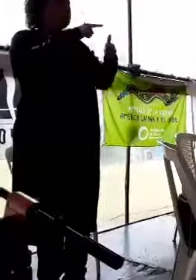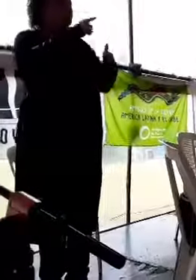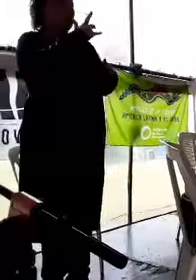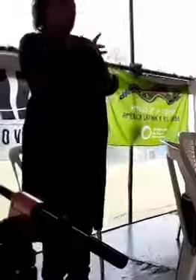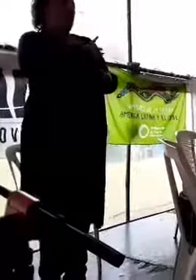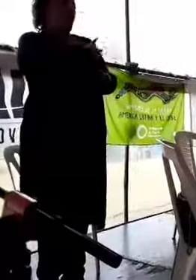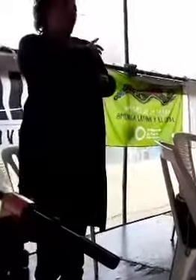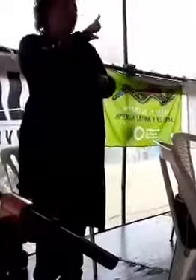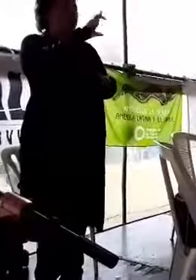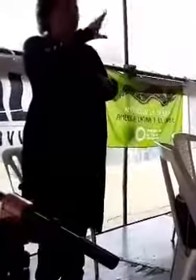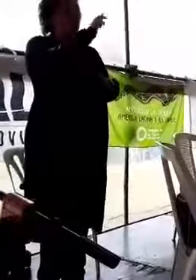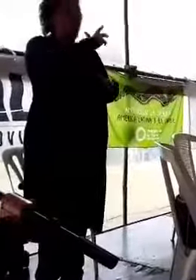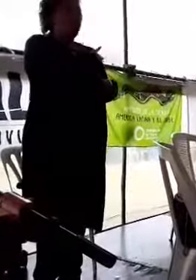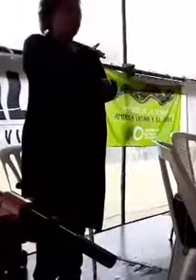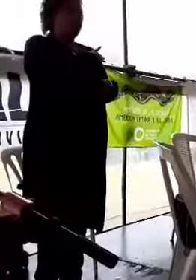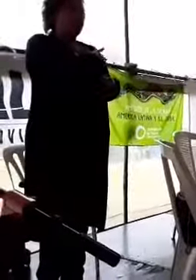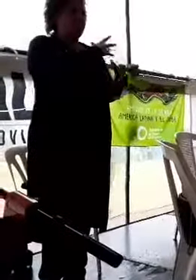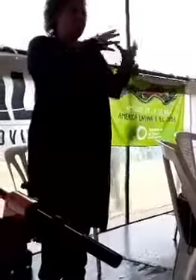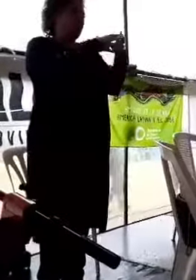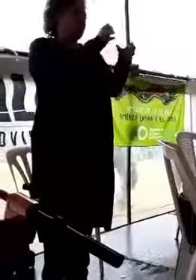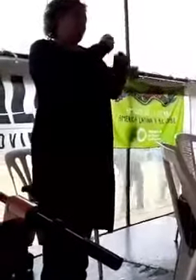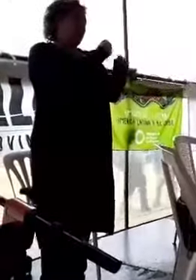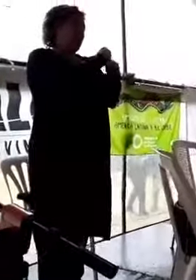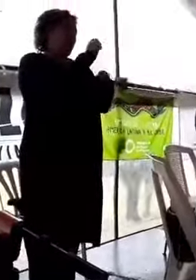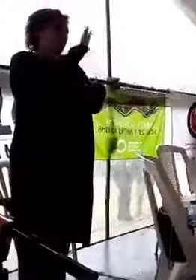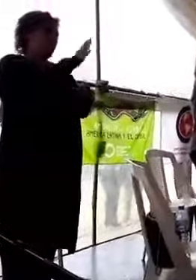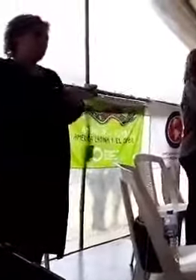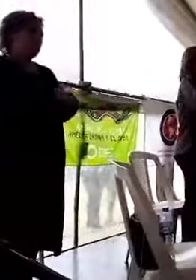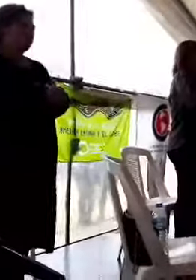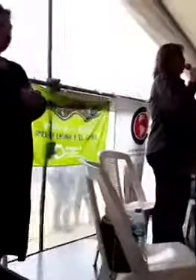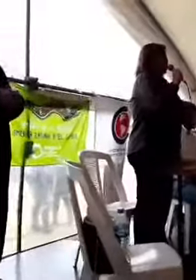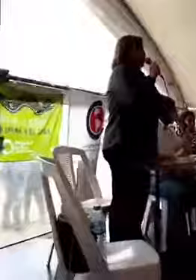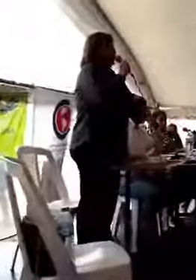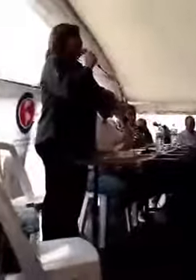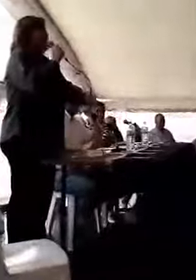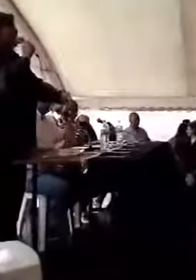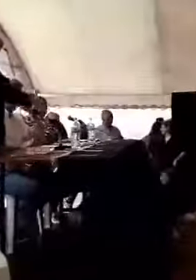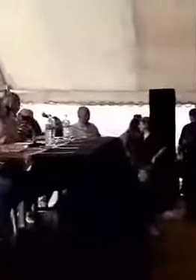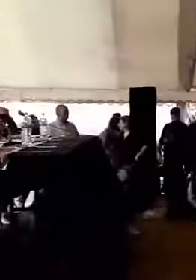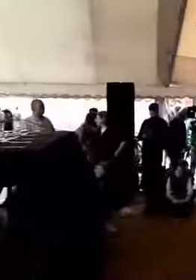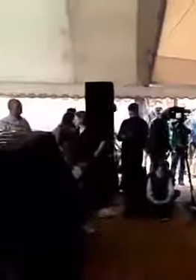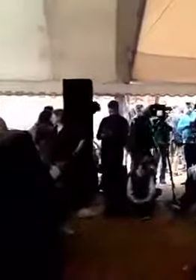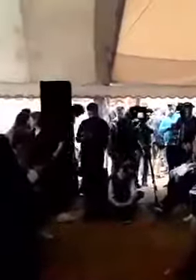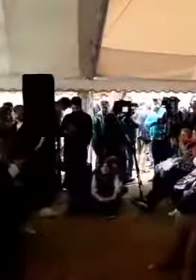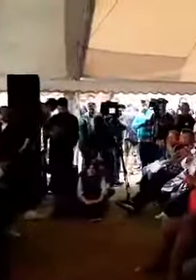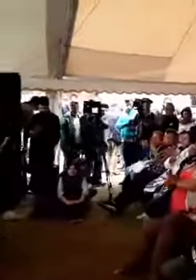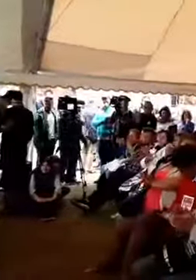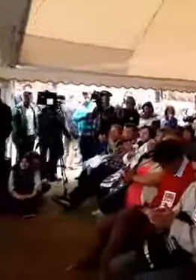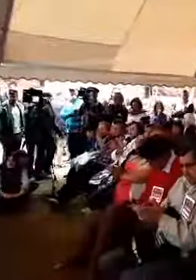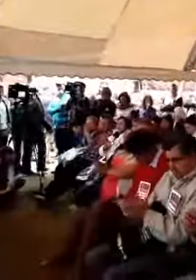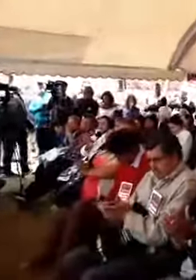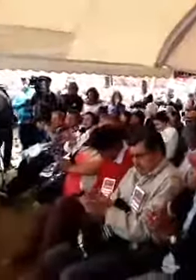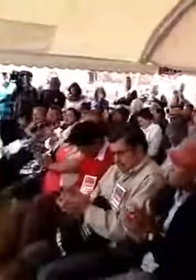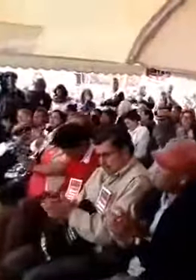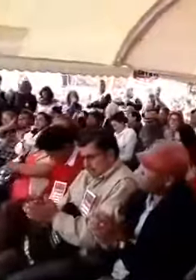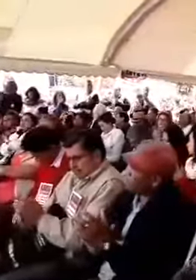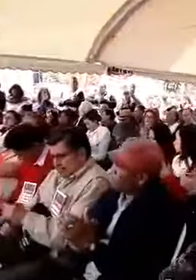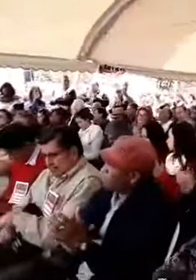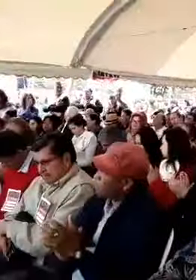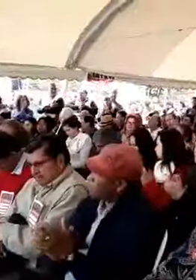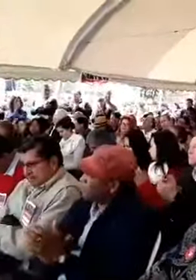Inácio Lula da Silva, do PT do Brasil, que naquela época